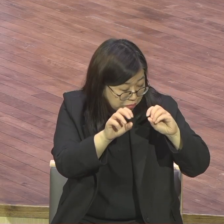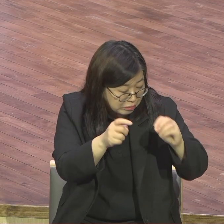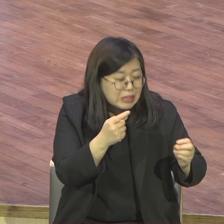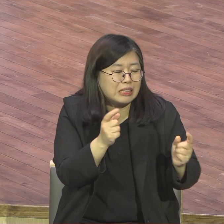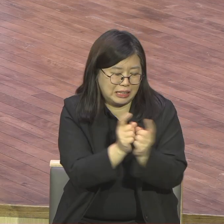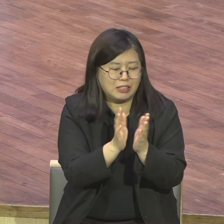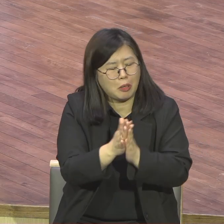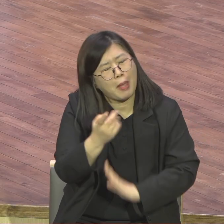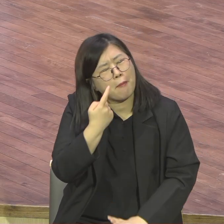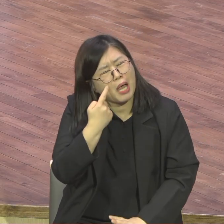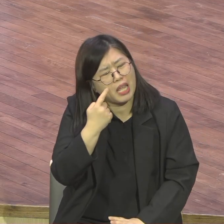랩런트